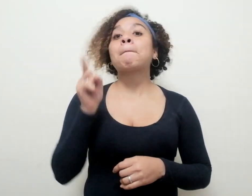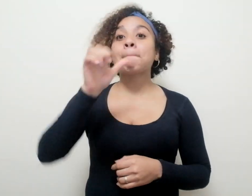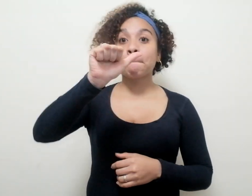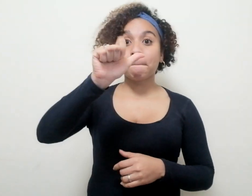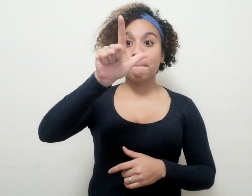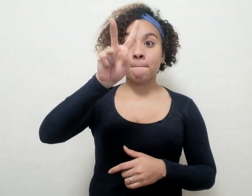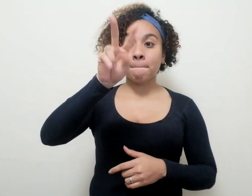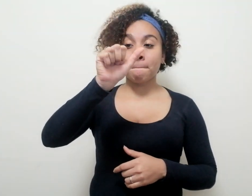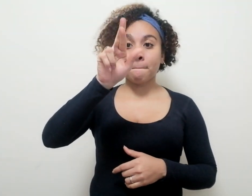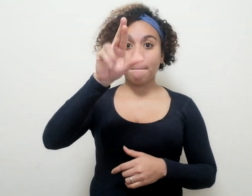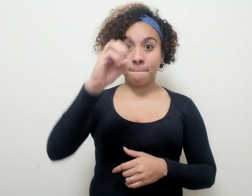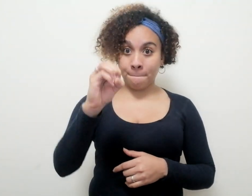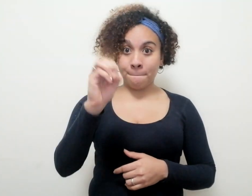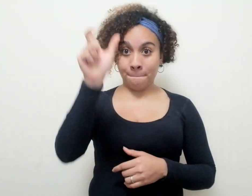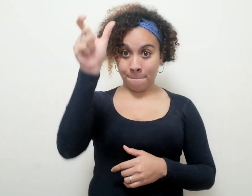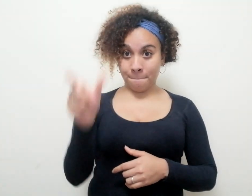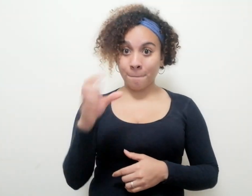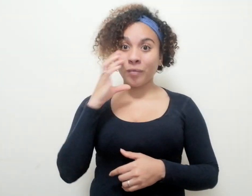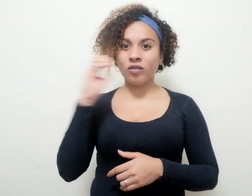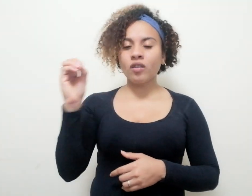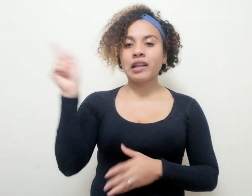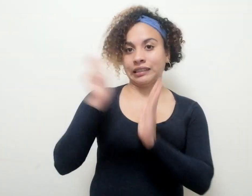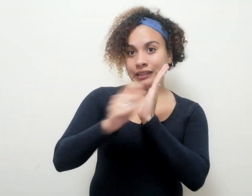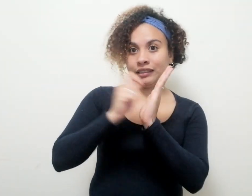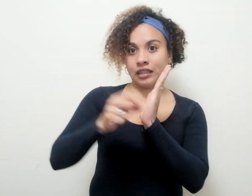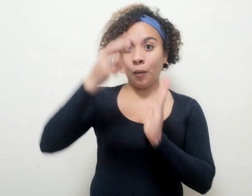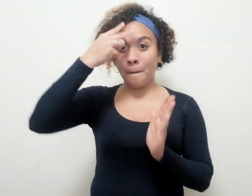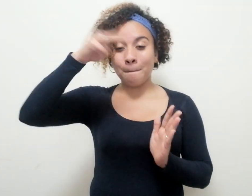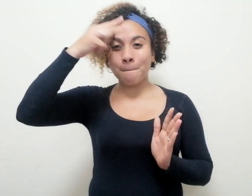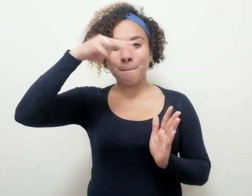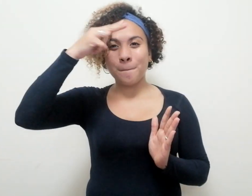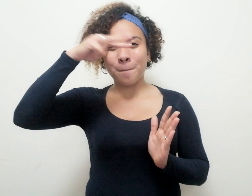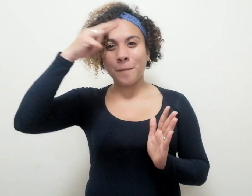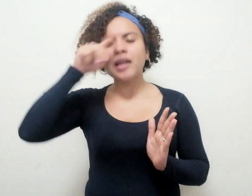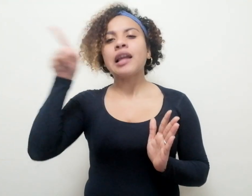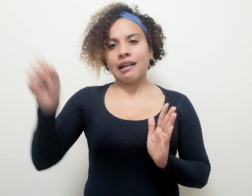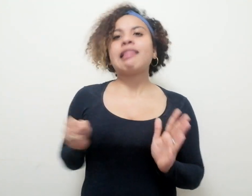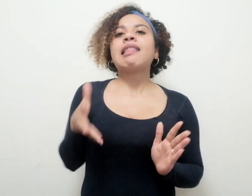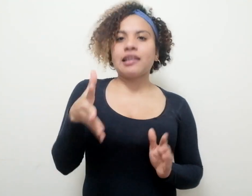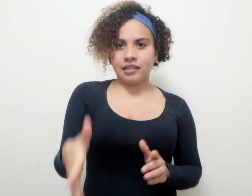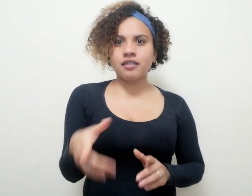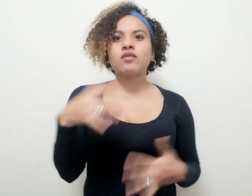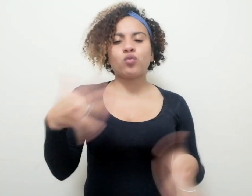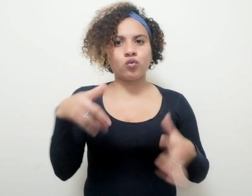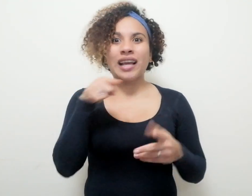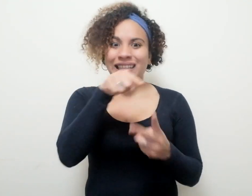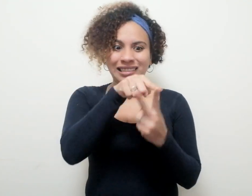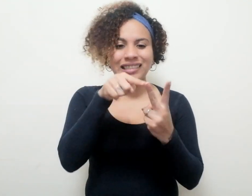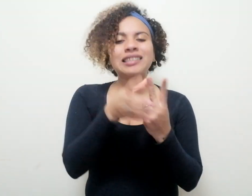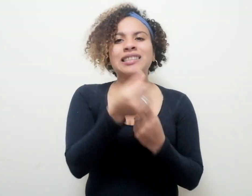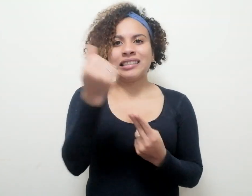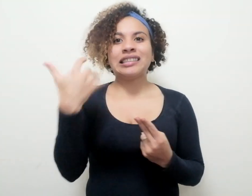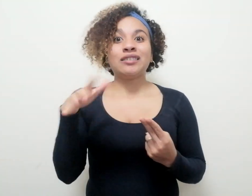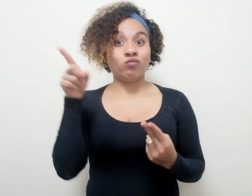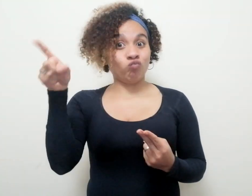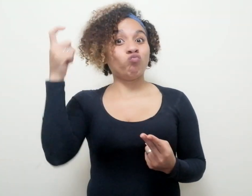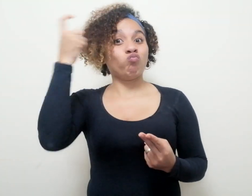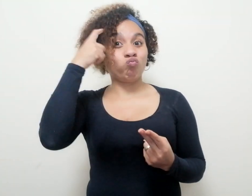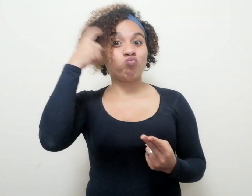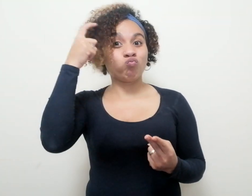Enrique, escritor mexicano, ha descrito esta ambigüedad con un ejemplo